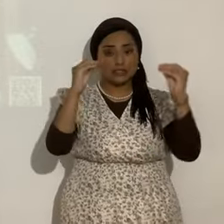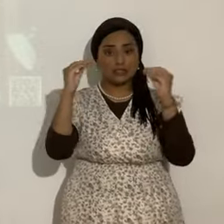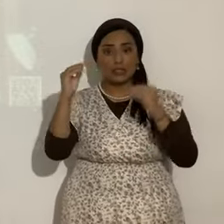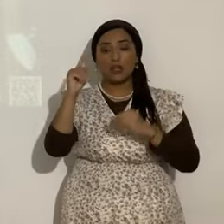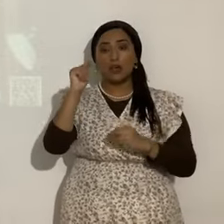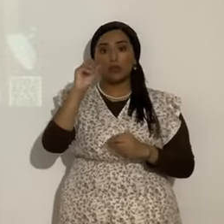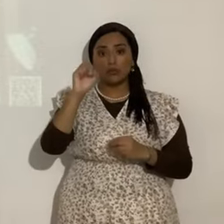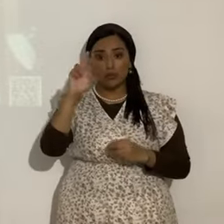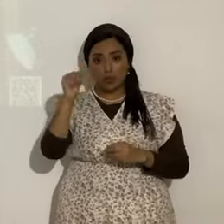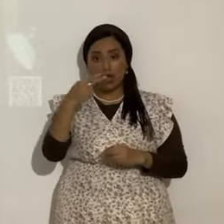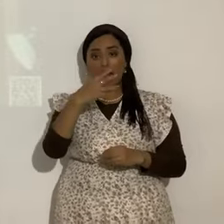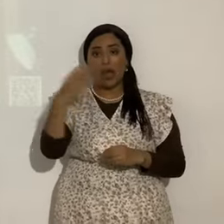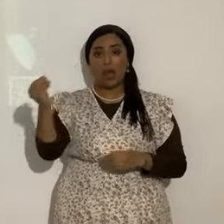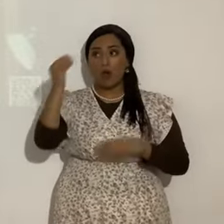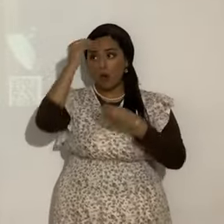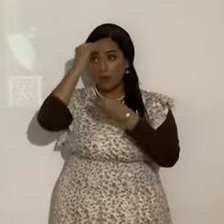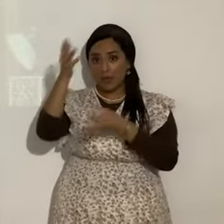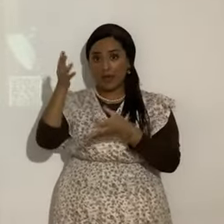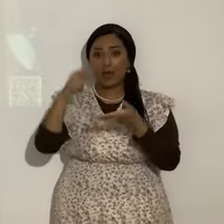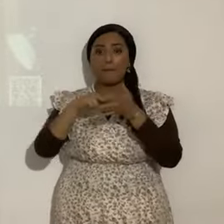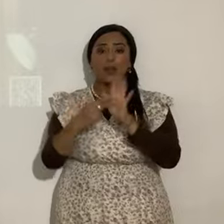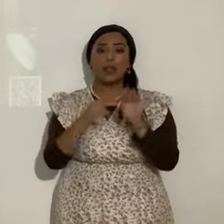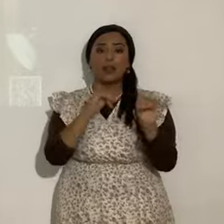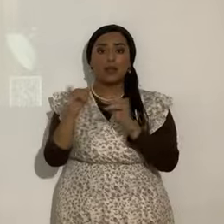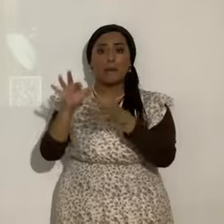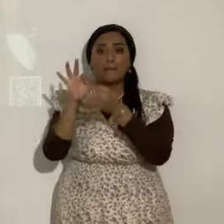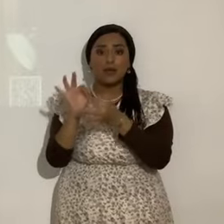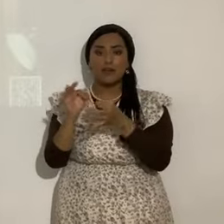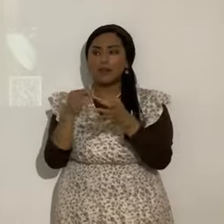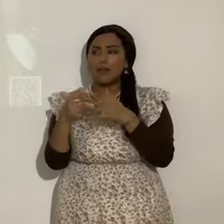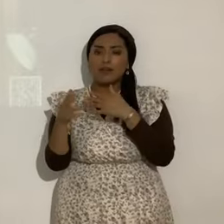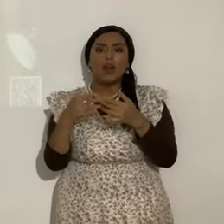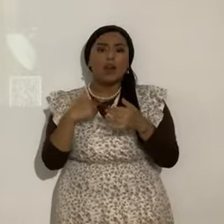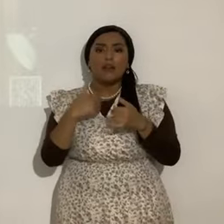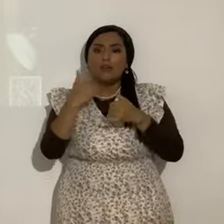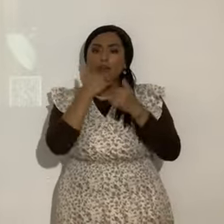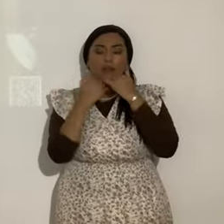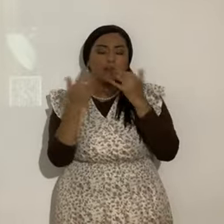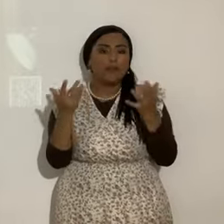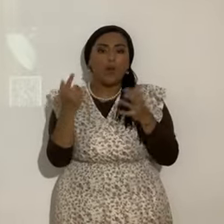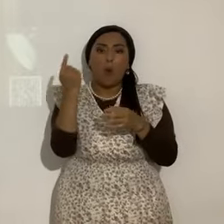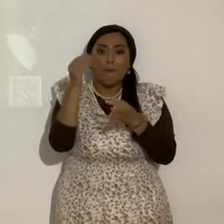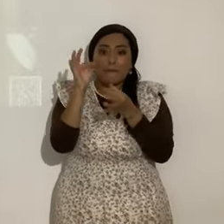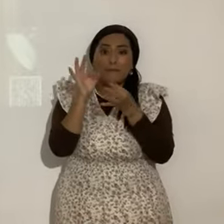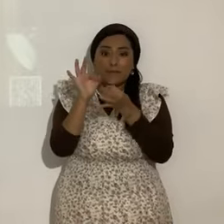obedece eso se llama perfección aunque no seamos perfectos porque perfecto solamente es el eterno